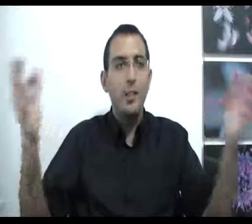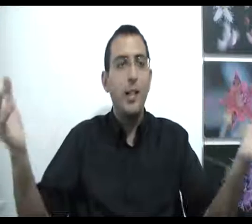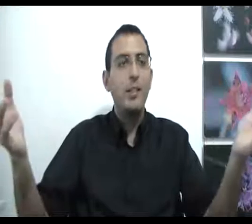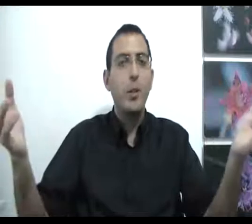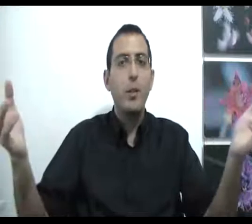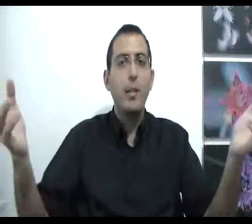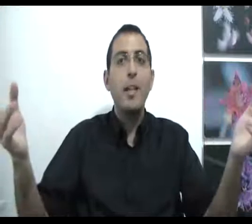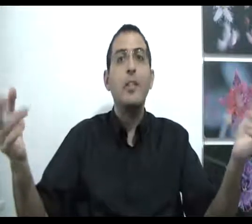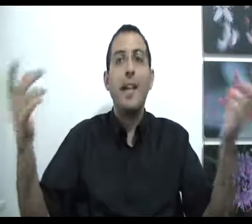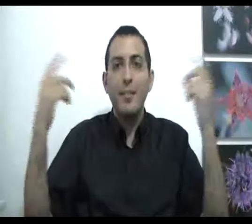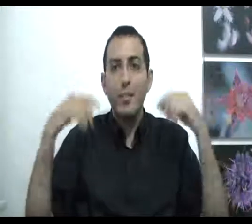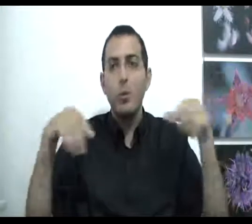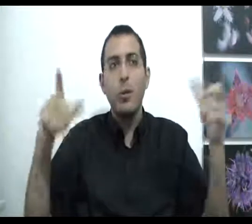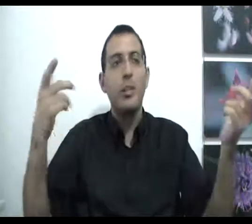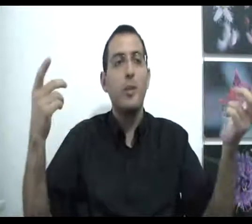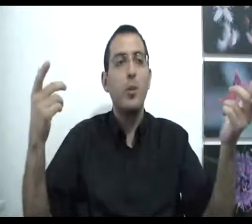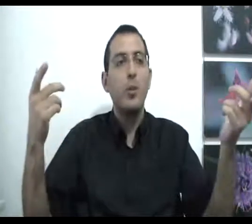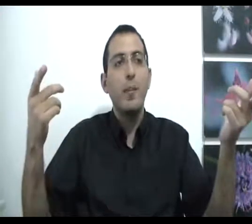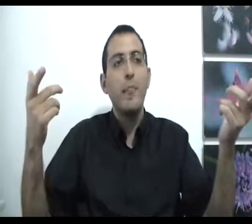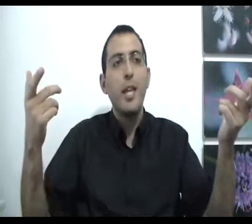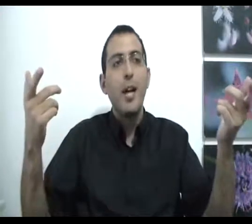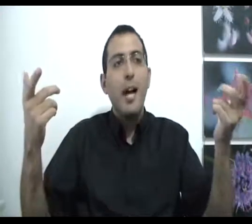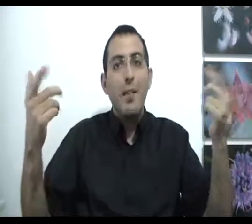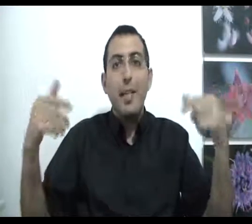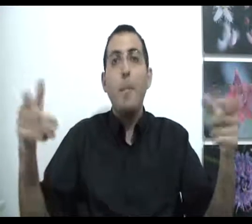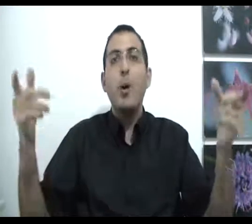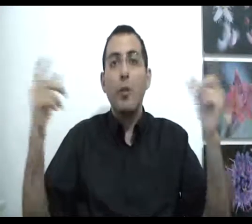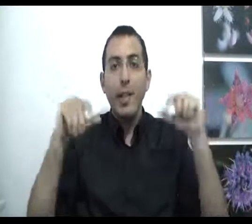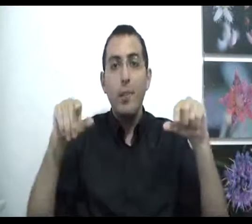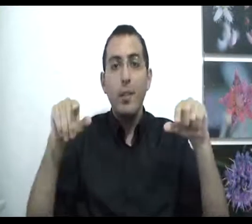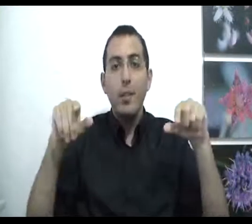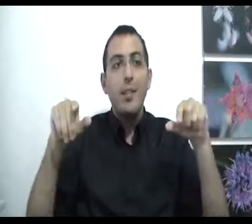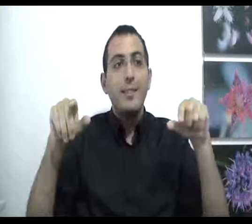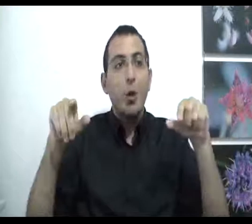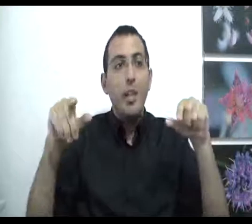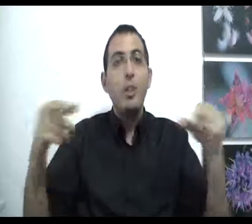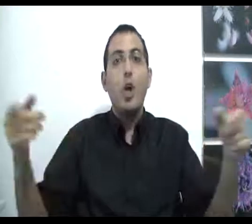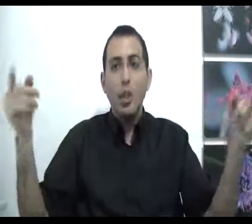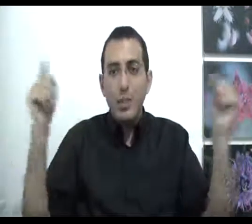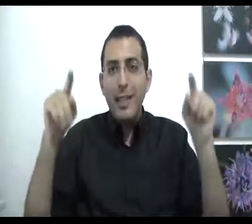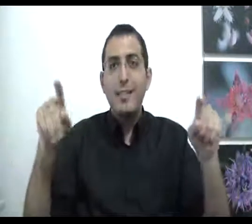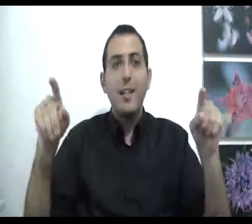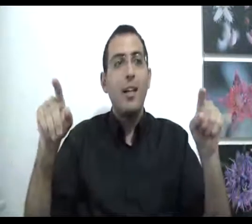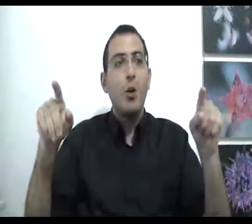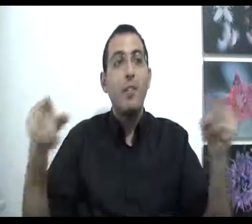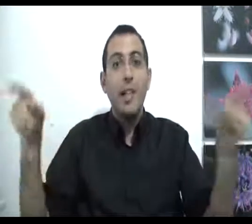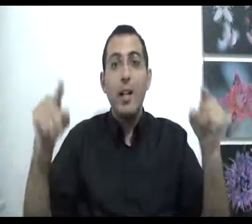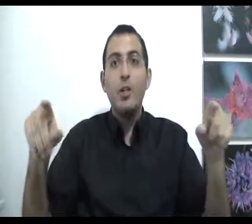שתגלה שהם לא נכונים עד שתגיע להוודאות מוחלטת שהם לא נכונים אבל אם הם נכונים זה אומר שעוד יותר אתה צריך לחקור ולגלות שהם